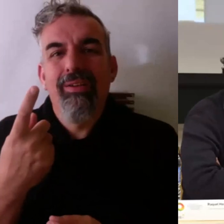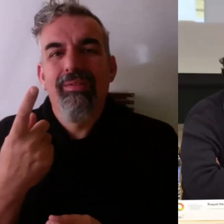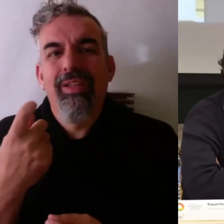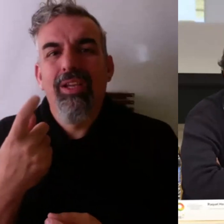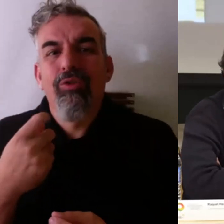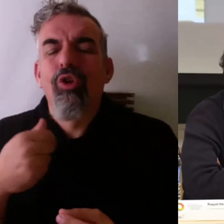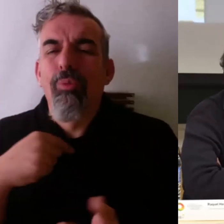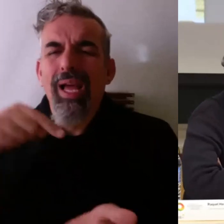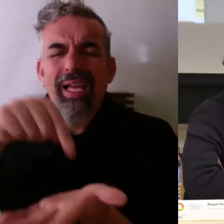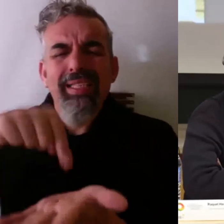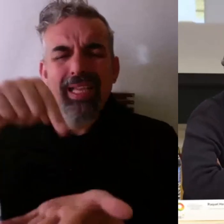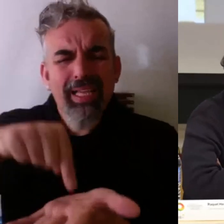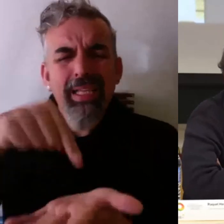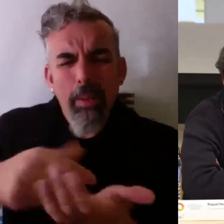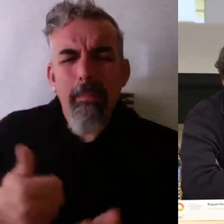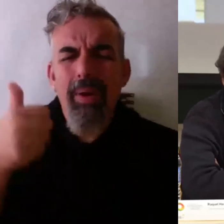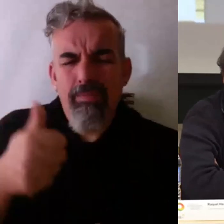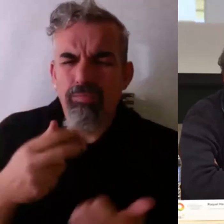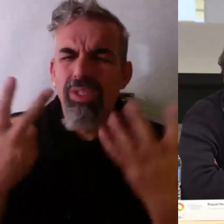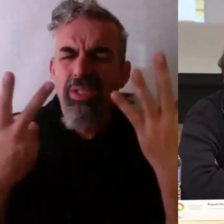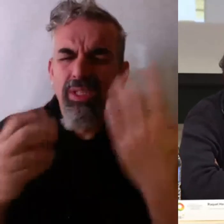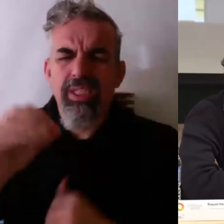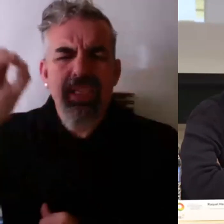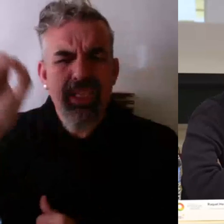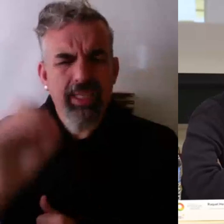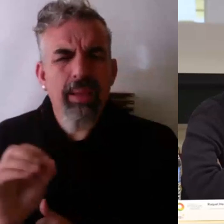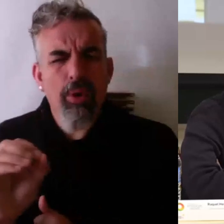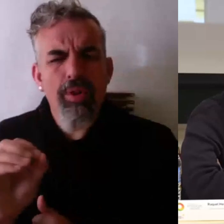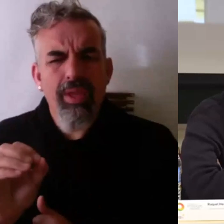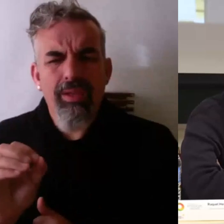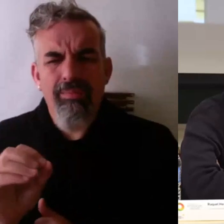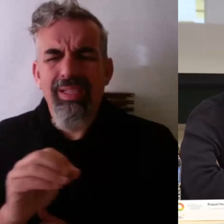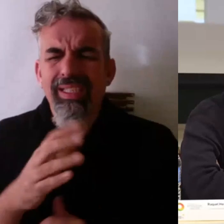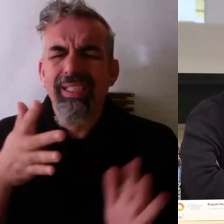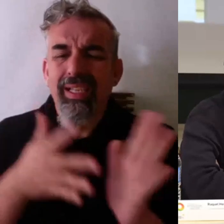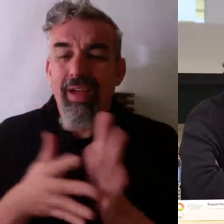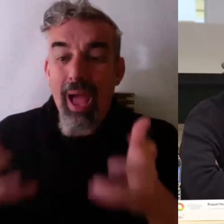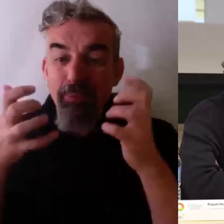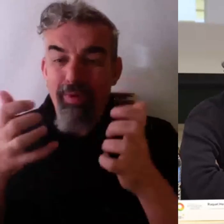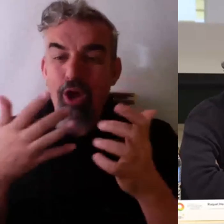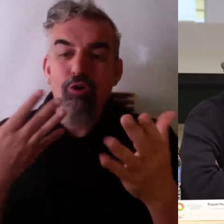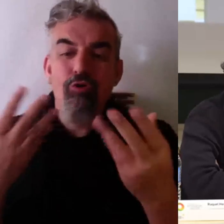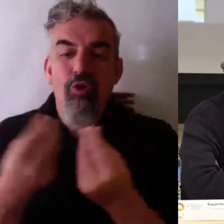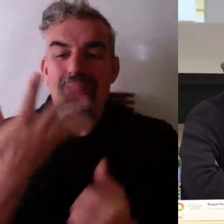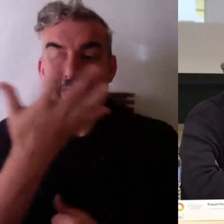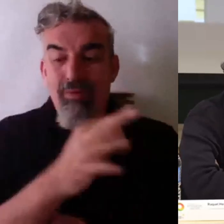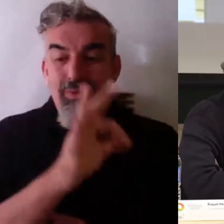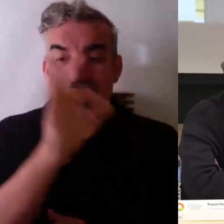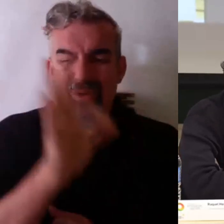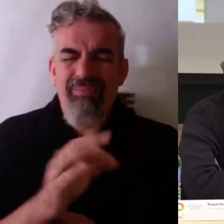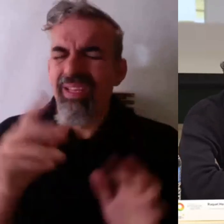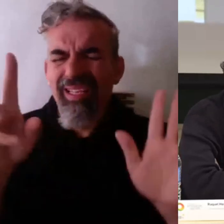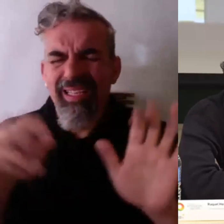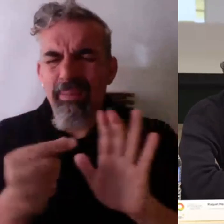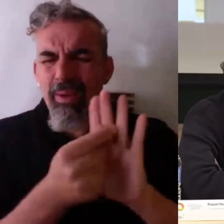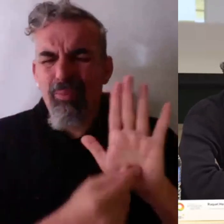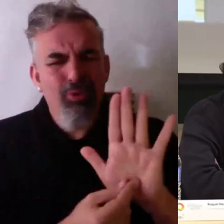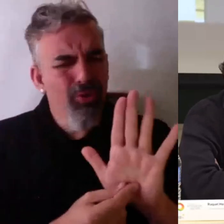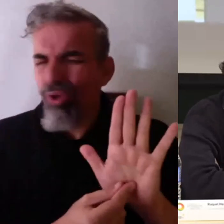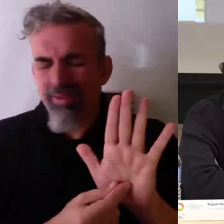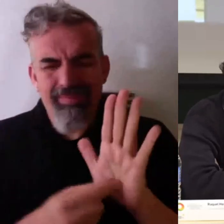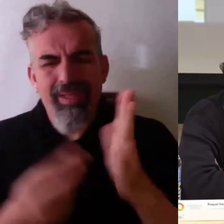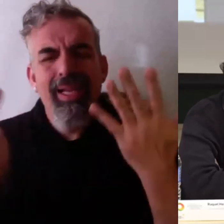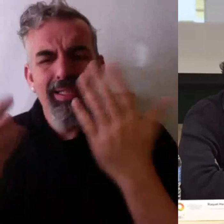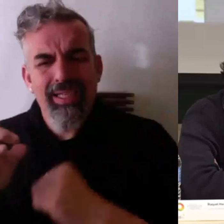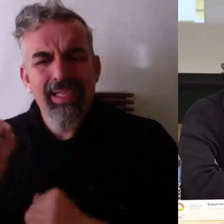70% no puede ser muy exigente pidiendo un 50% eso no tiene nada que ver con la puntuación y